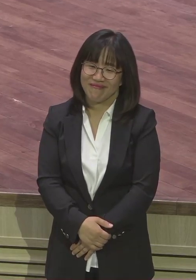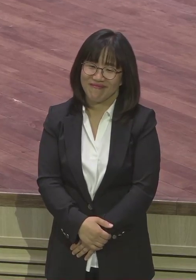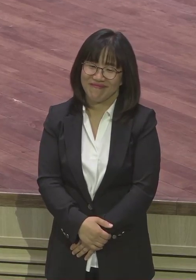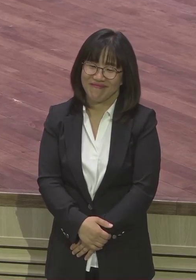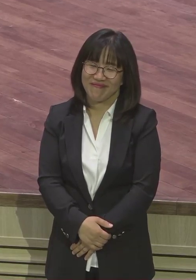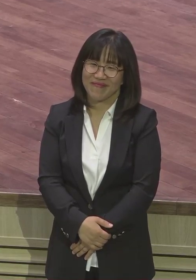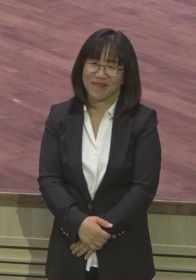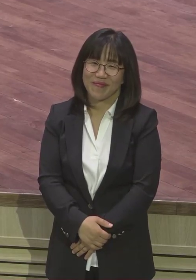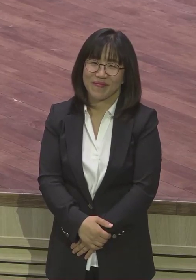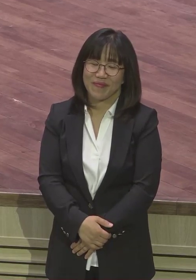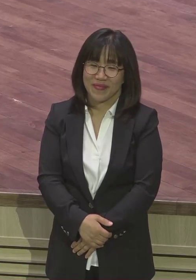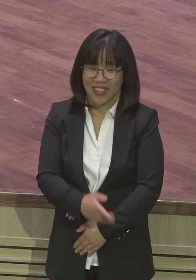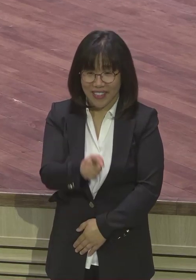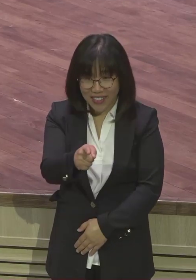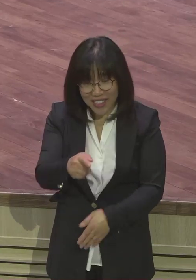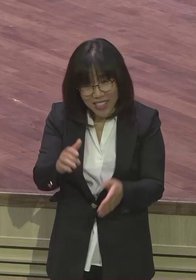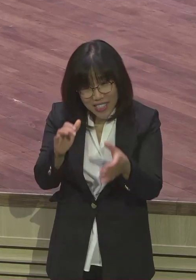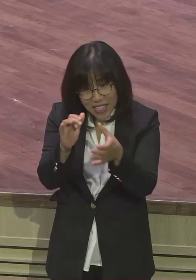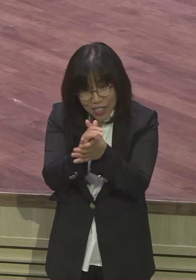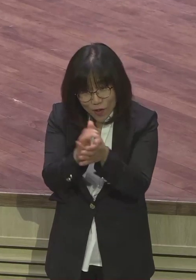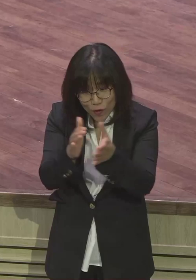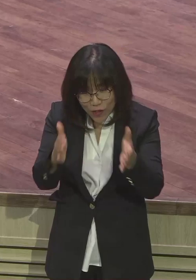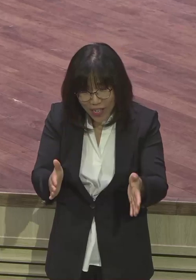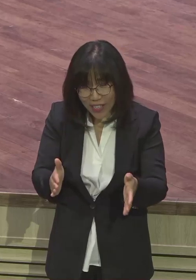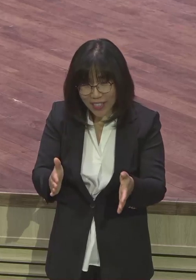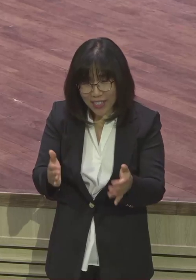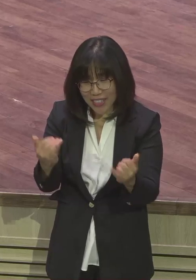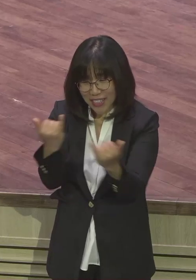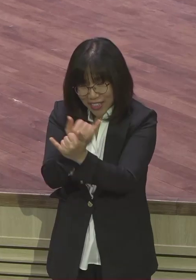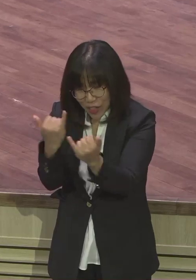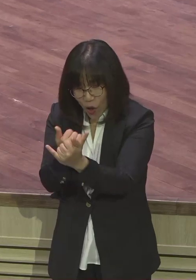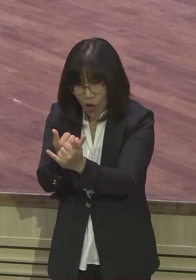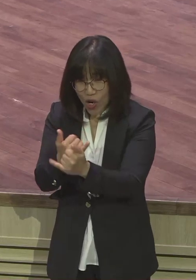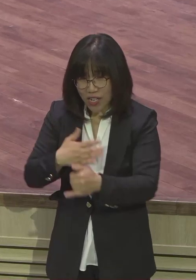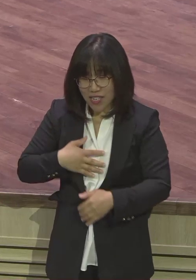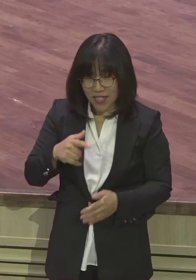여러분 친구 간에 가족 간에 친척 간에 주위 사람들이 인기 짱이냐고요.